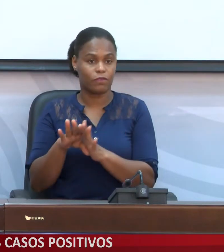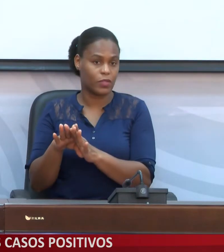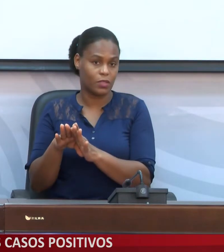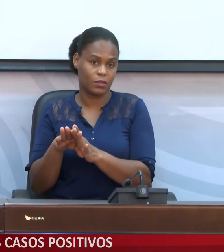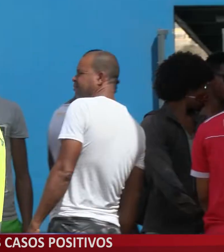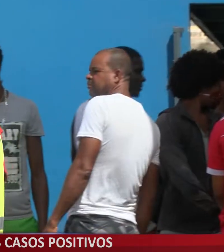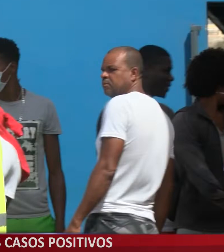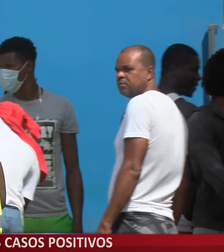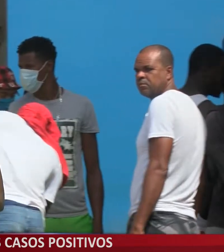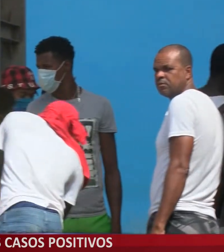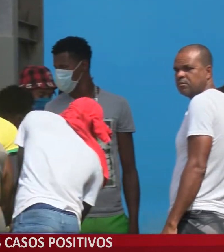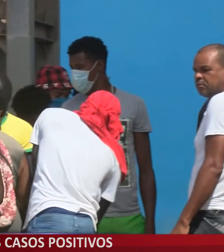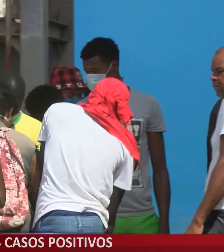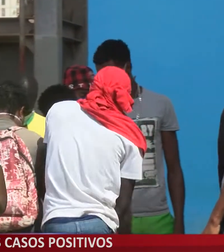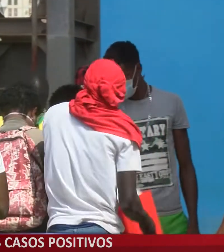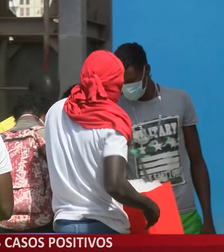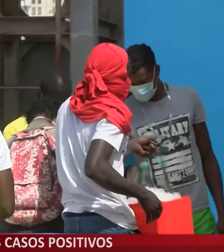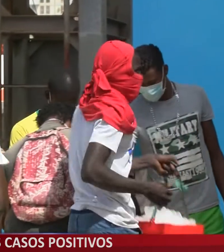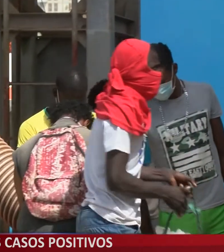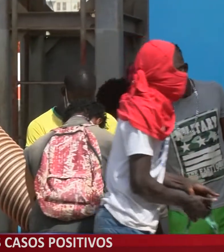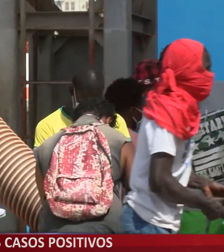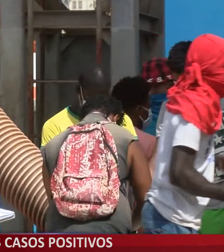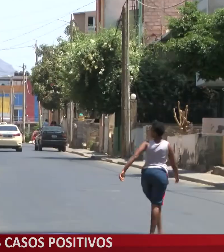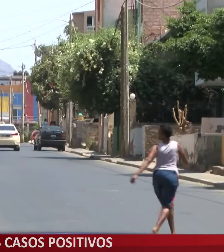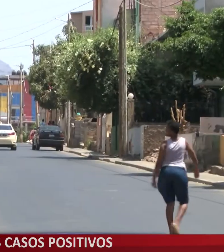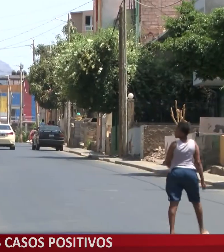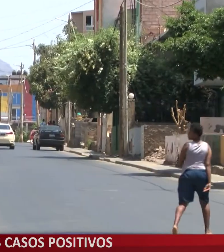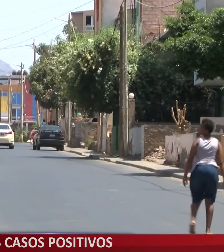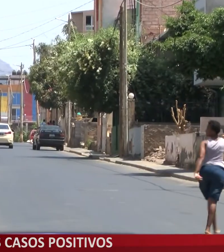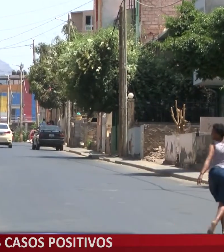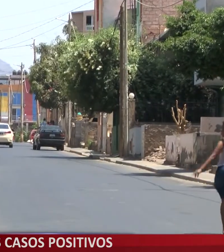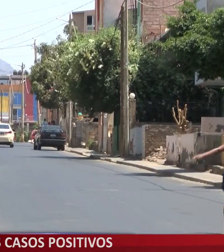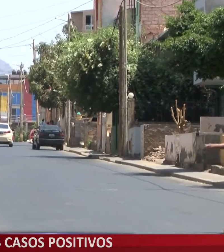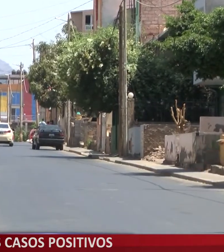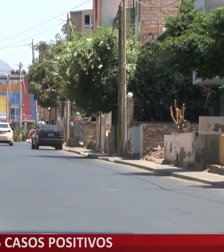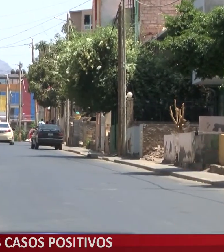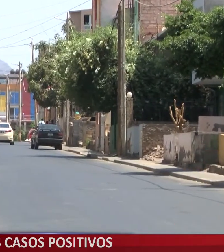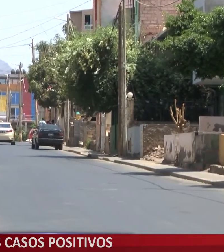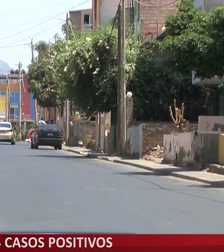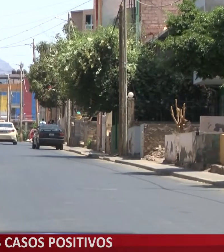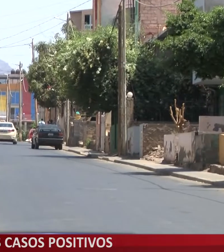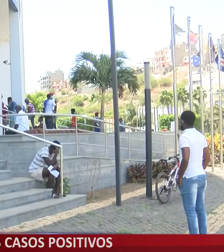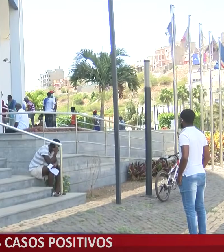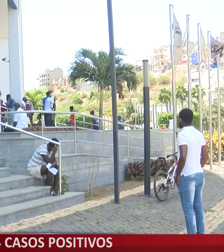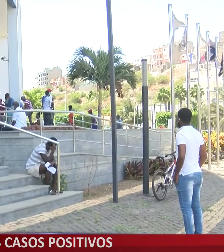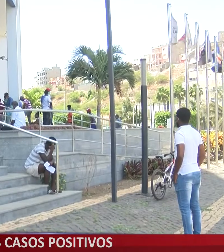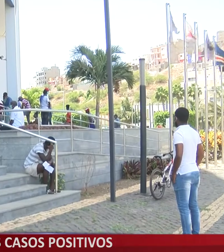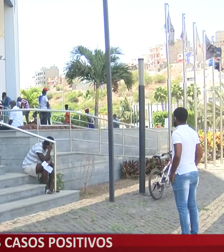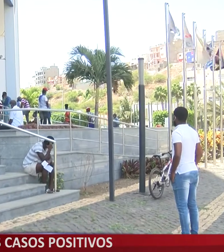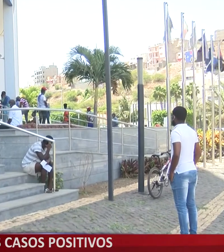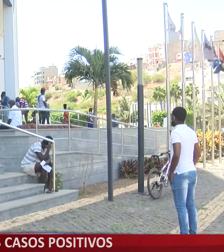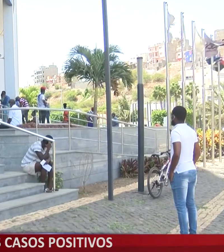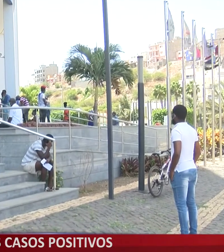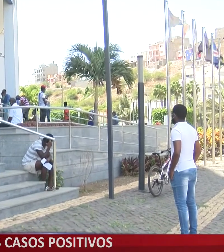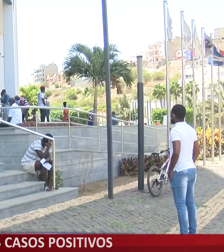a aglomeração de pessoas, de fazer praticar distanciamento social e também distanciamento entre as